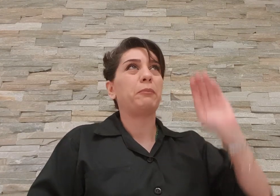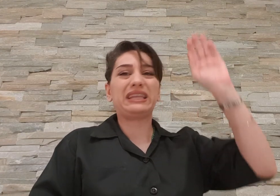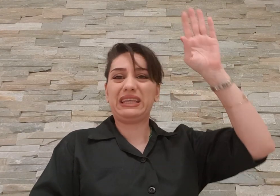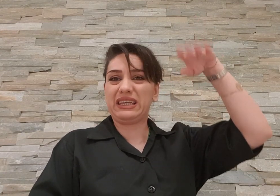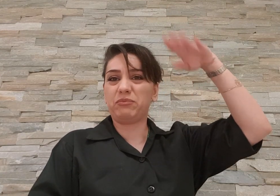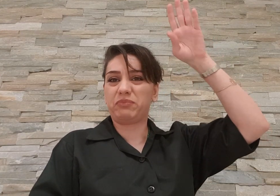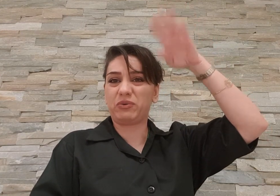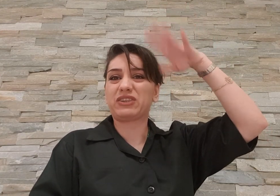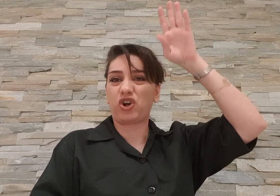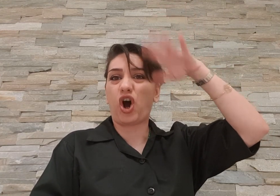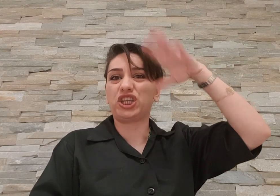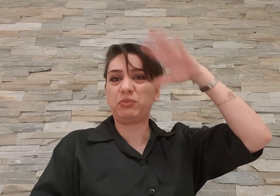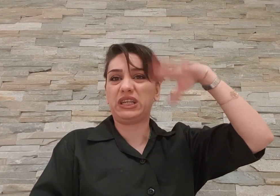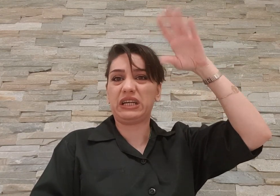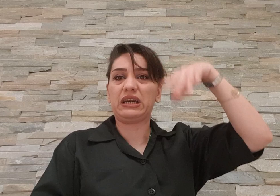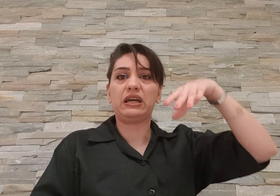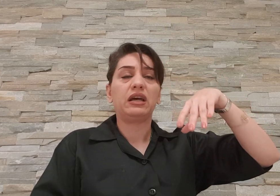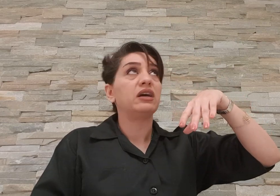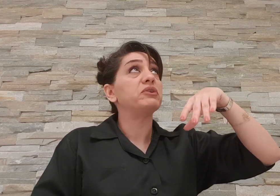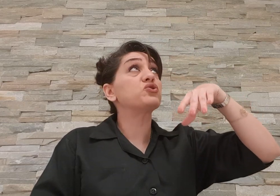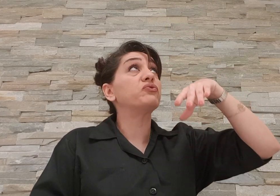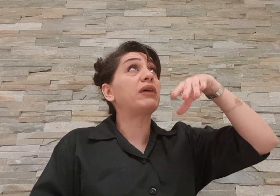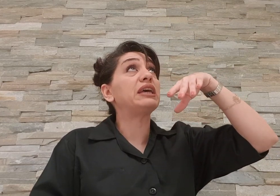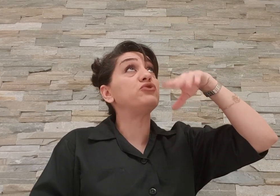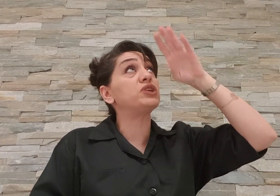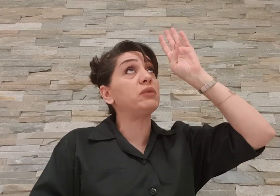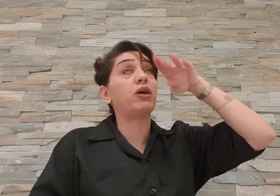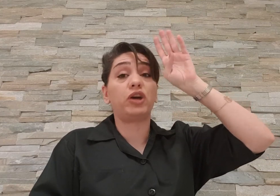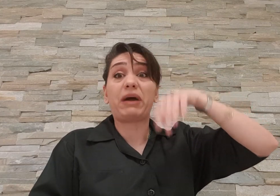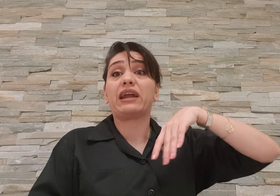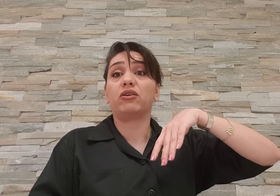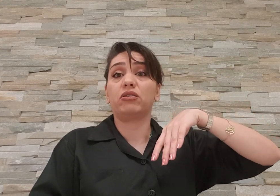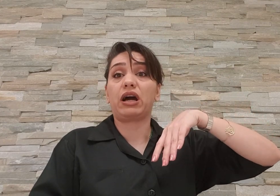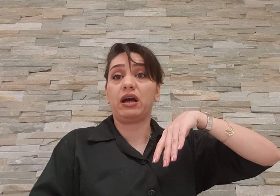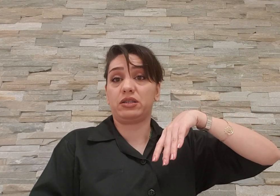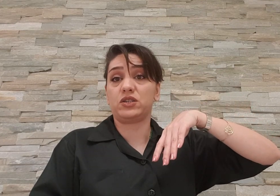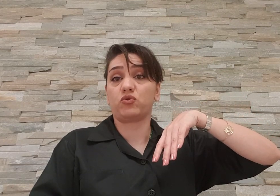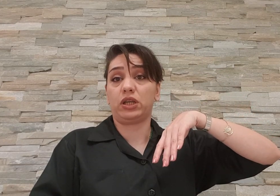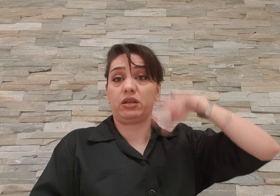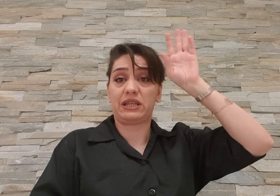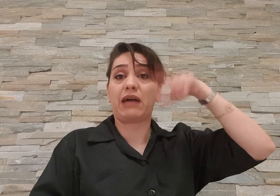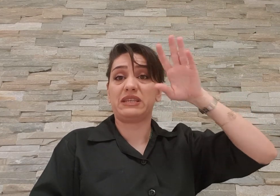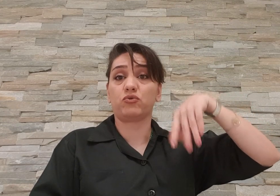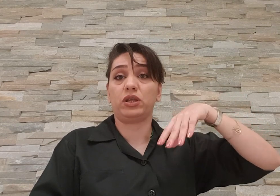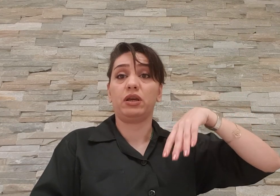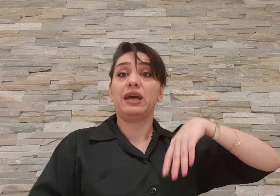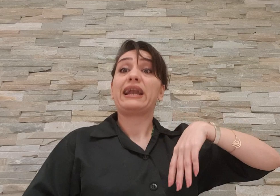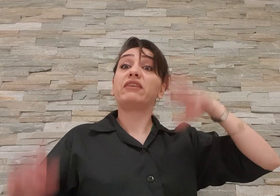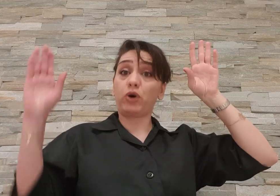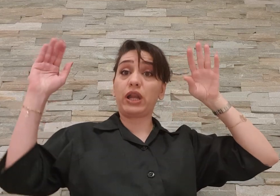بعد دیدین که یه خونه تا خاک میگیره بهش گفتم که اینجوری نمیخوام لای پره ها رو چیز کنی تمیز کنی اصلا بالا